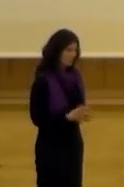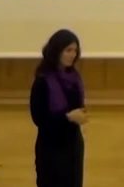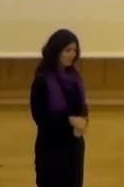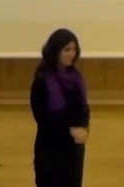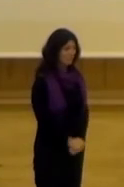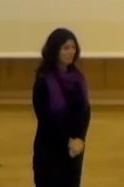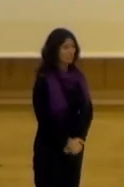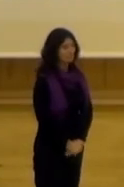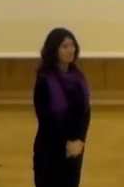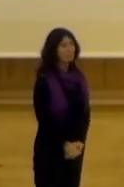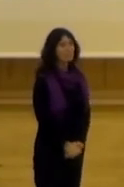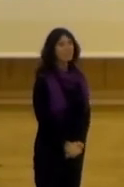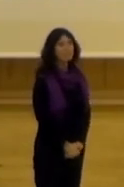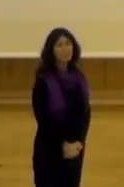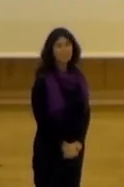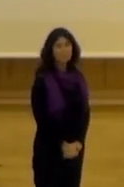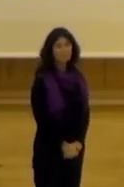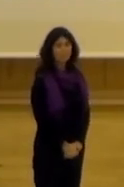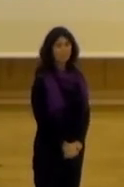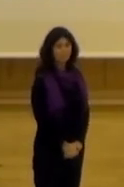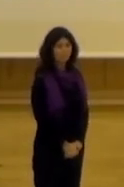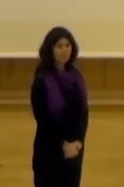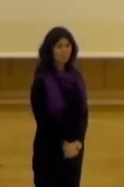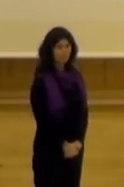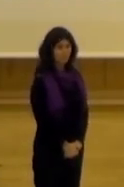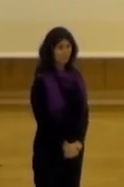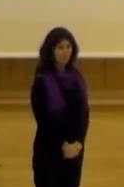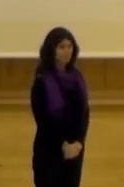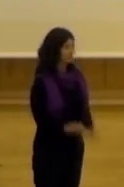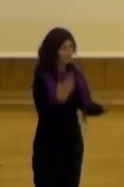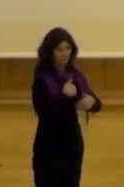bueno bueno bueno